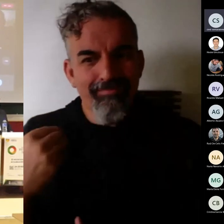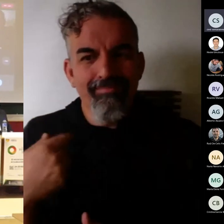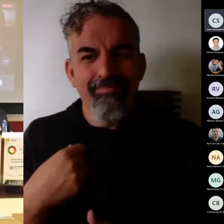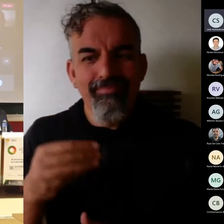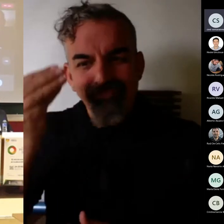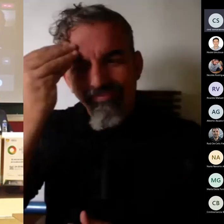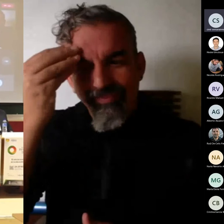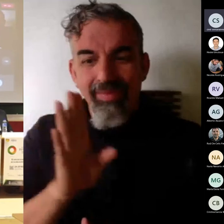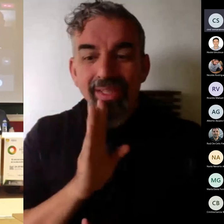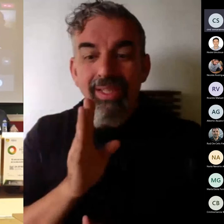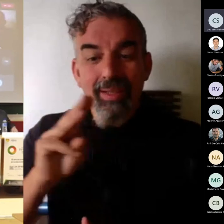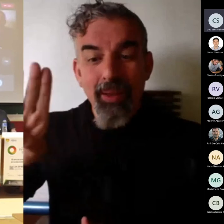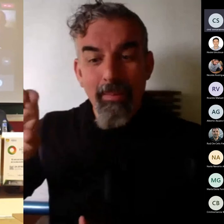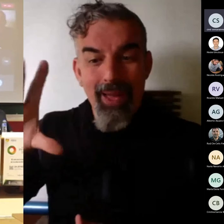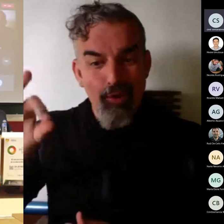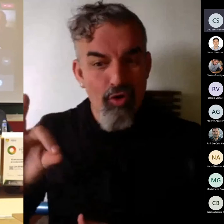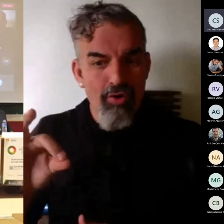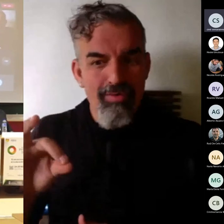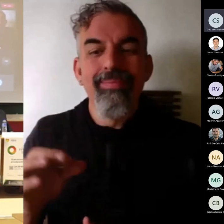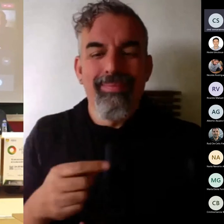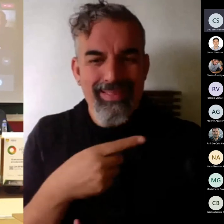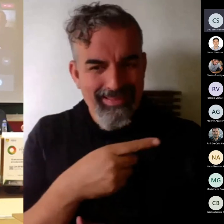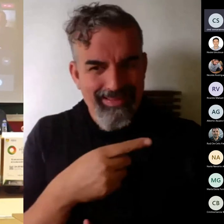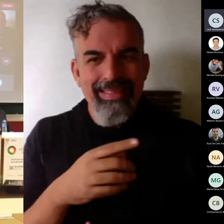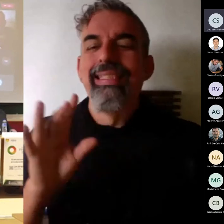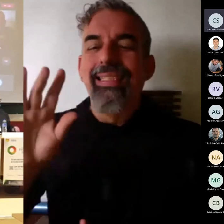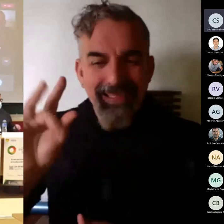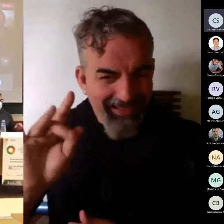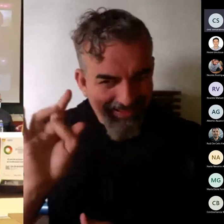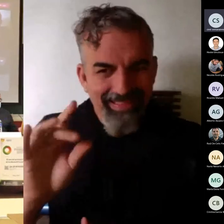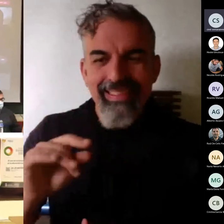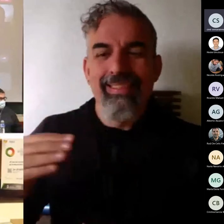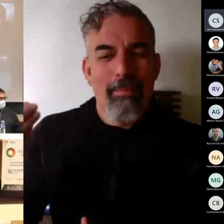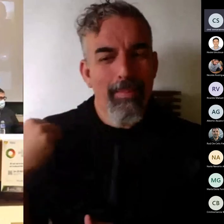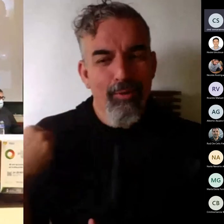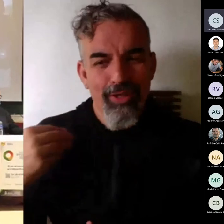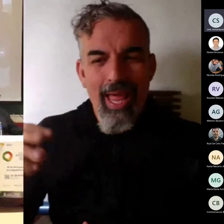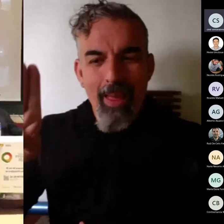dirigías a Paco a Francisco Fernández eso